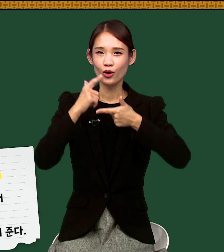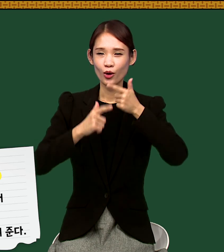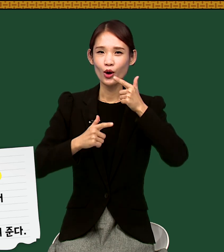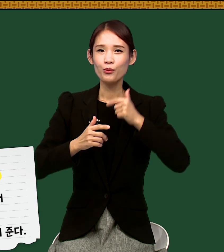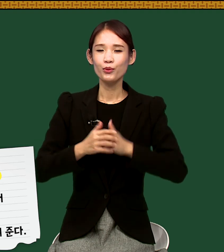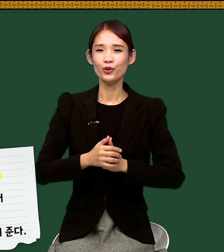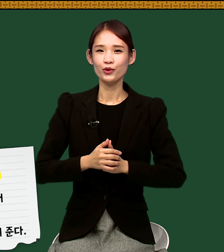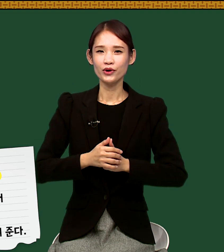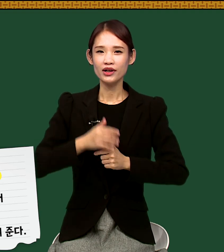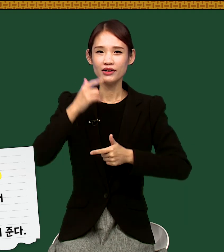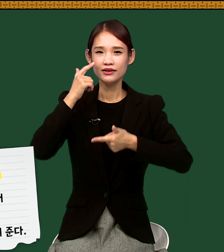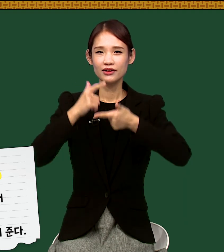목요일